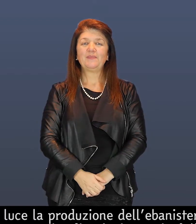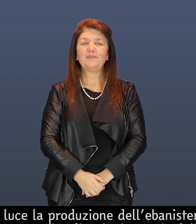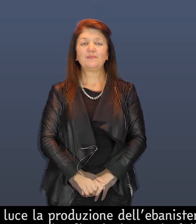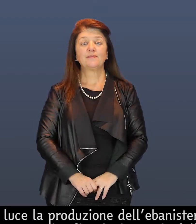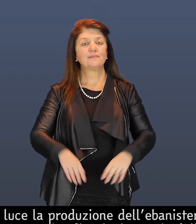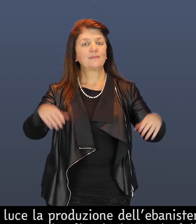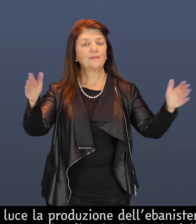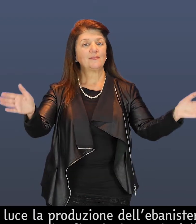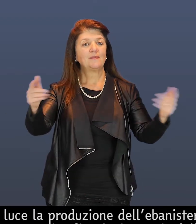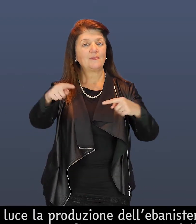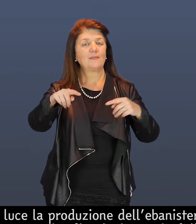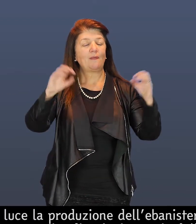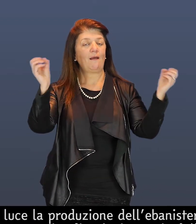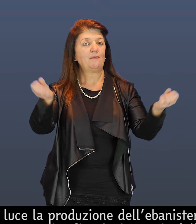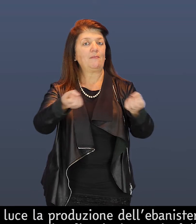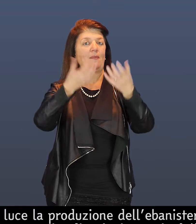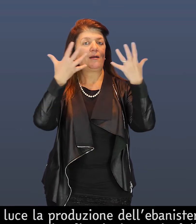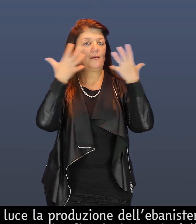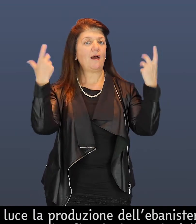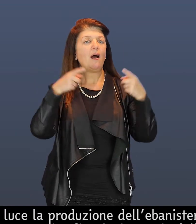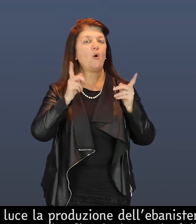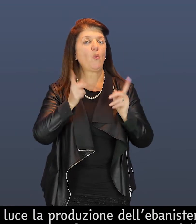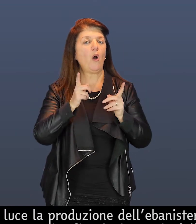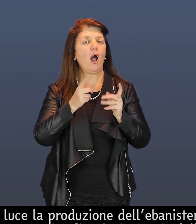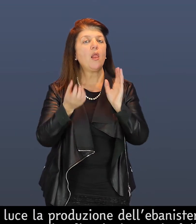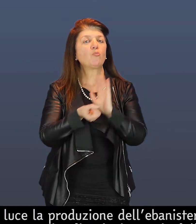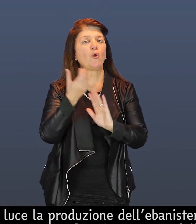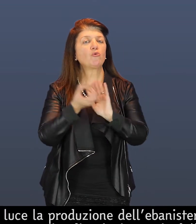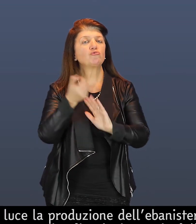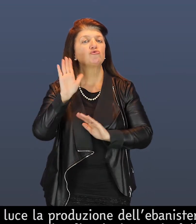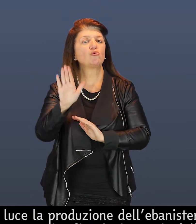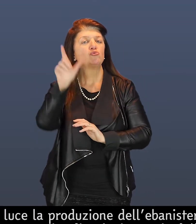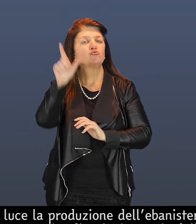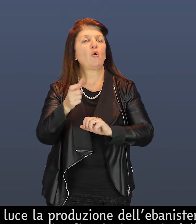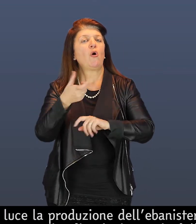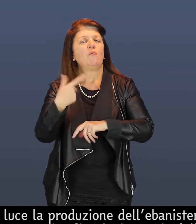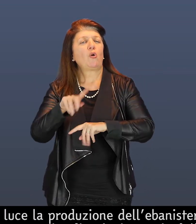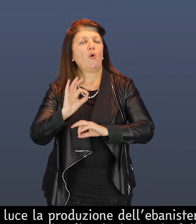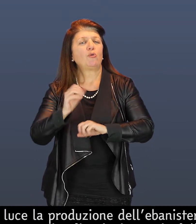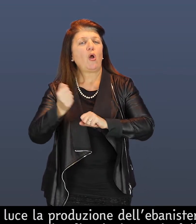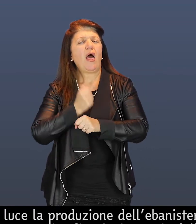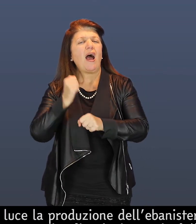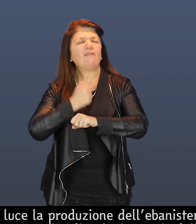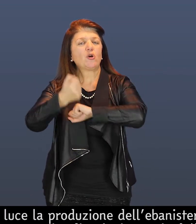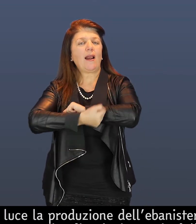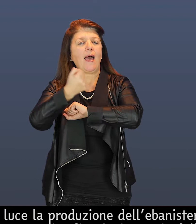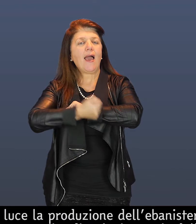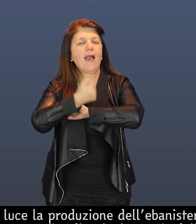La sezione emette in luce la produzione dell'ebanisteria all'interno dei cantieri reali Sabaudi come